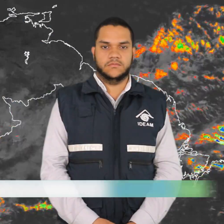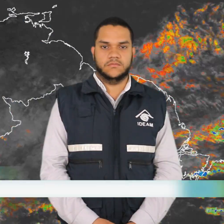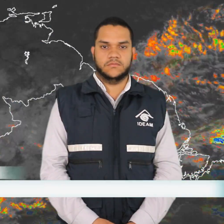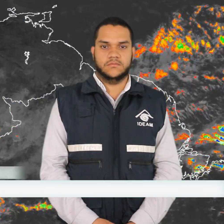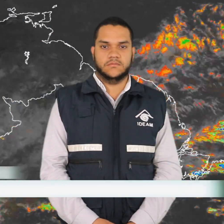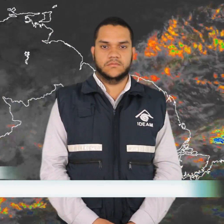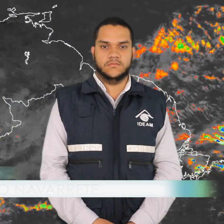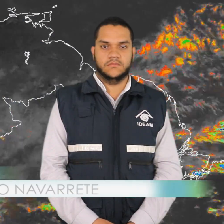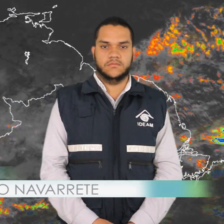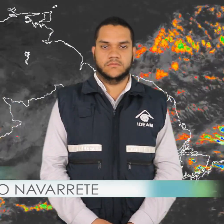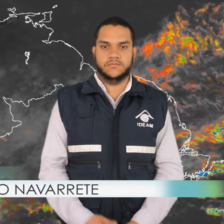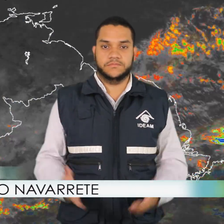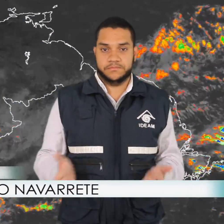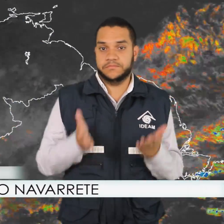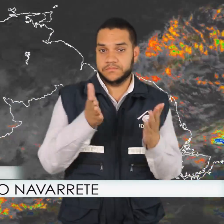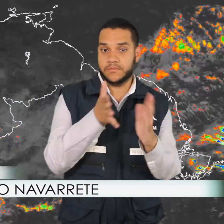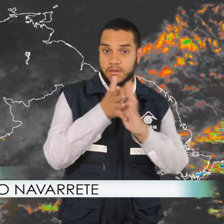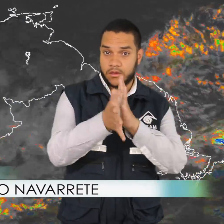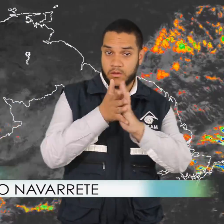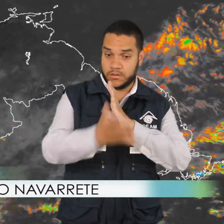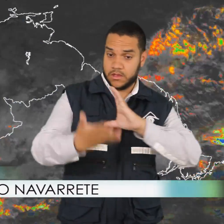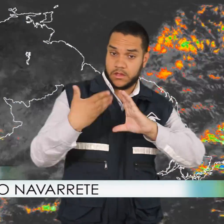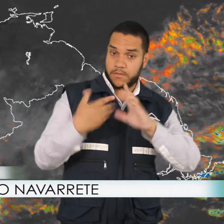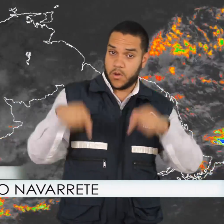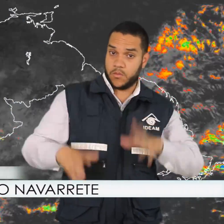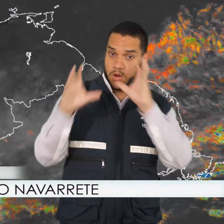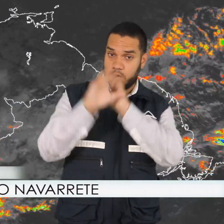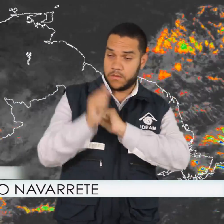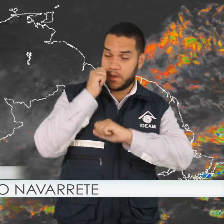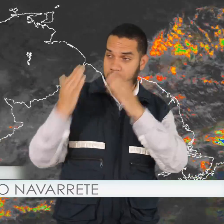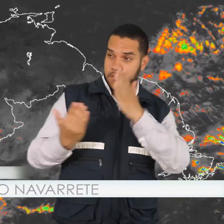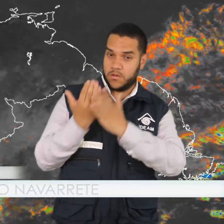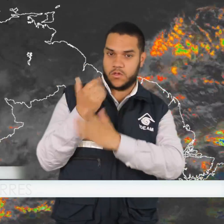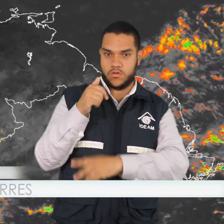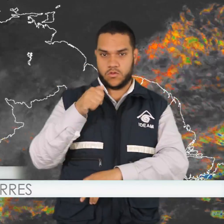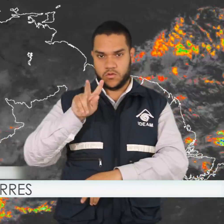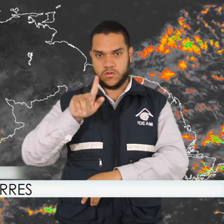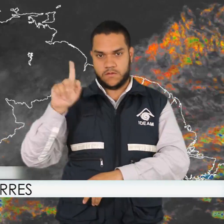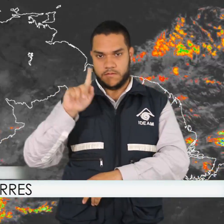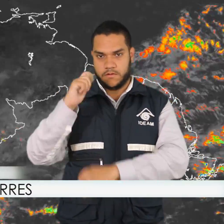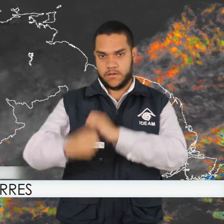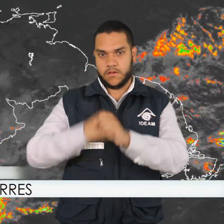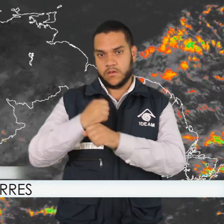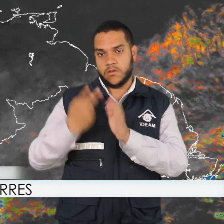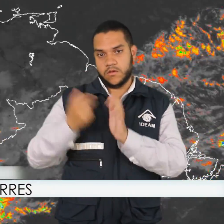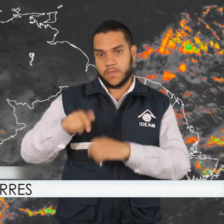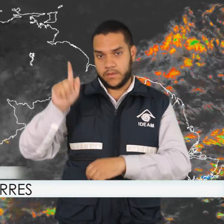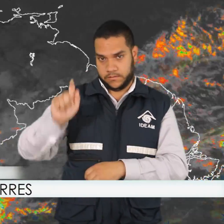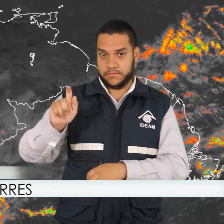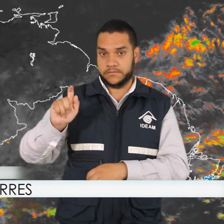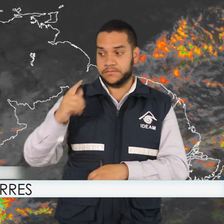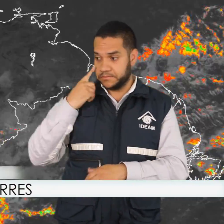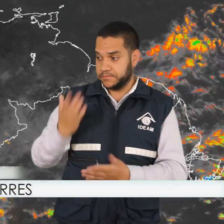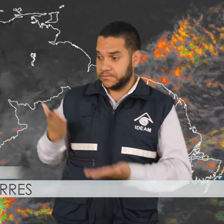Bienvenidos al pronóstico del estado del tiempo para la noche de hoy y la madrugada del 12 de febrero de 2016. En la imagen